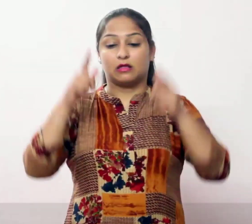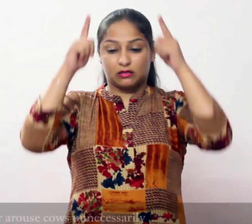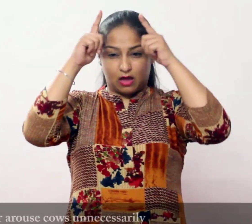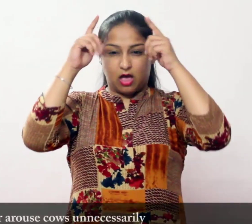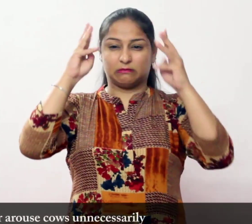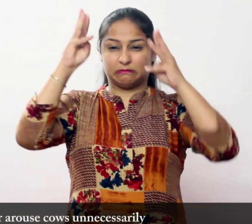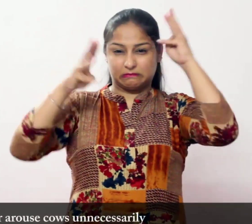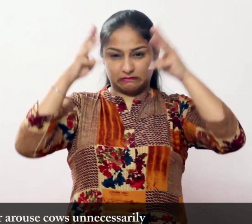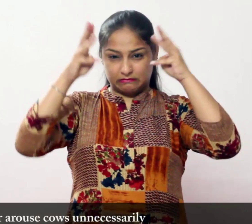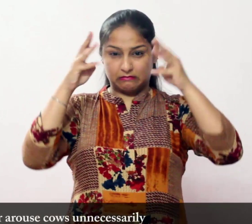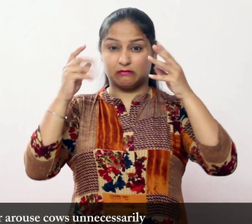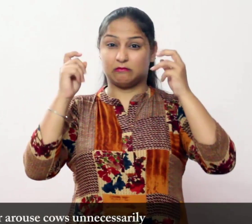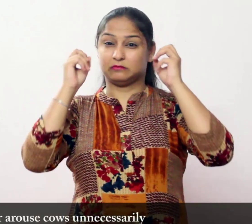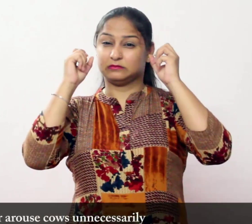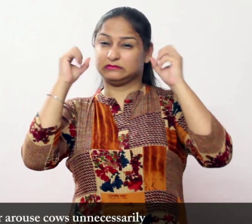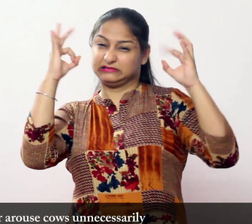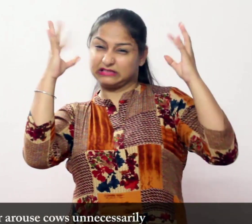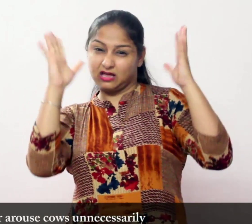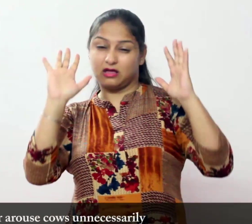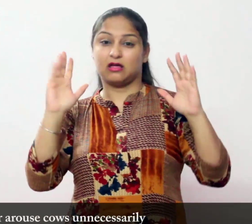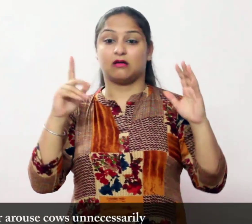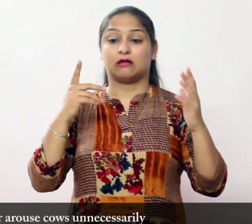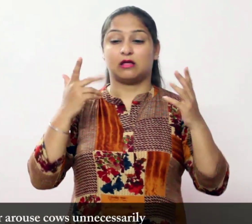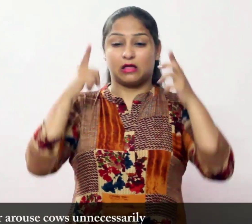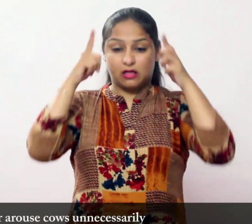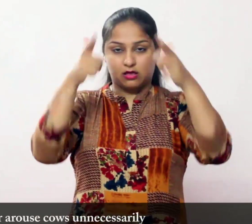तनाव या अवारा गाय आनवश्यक रूप से